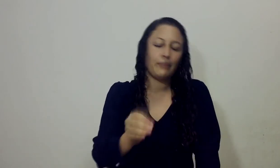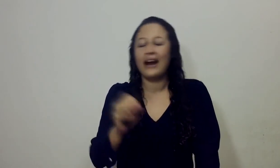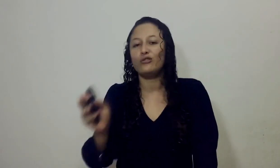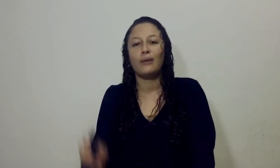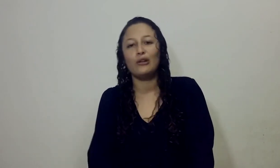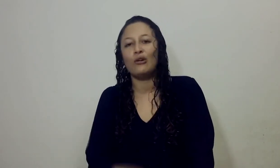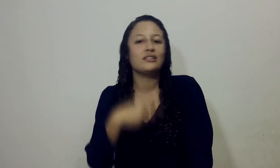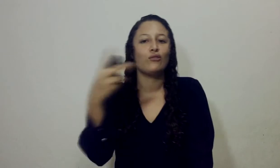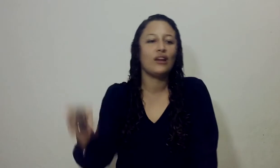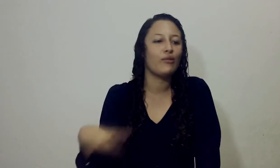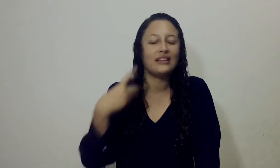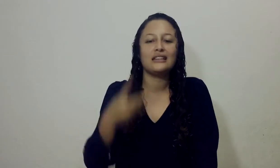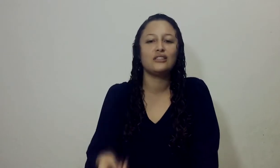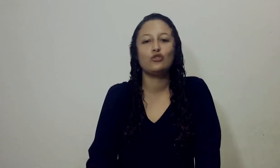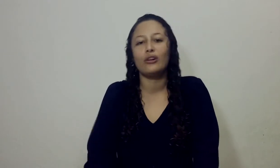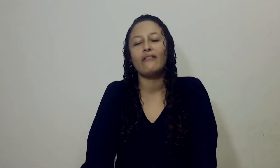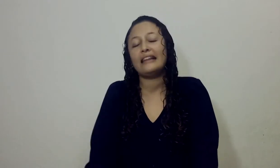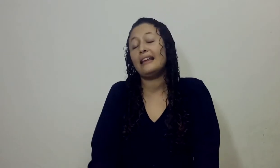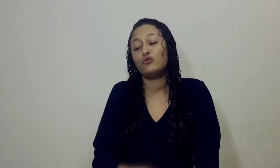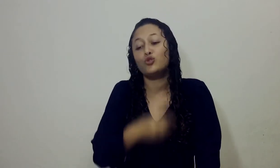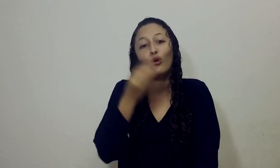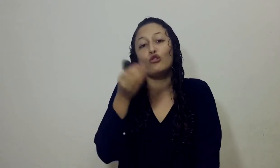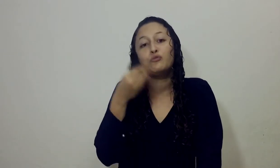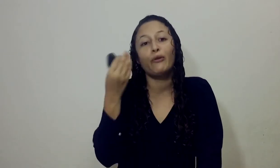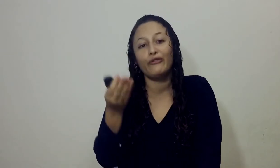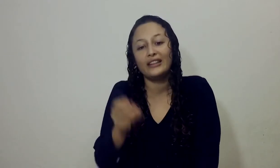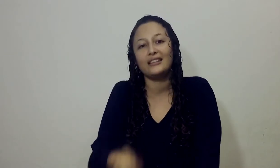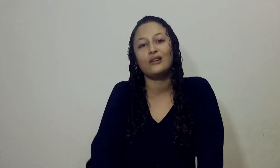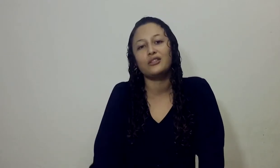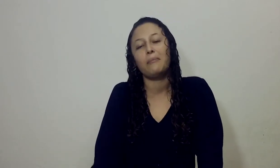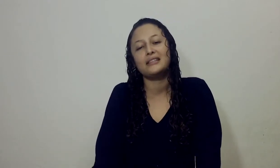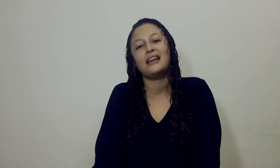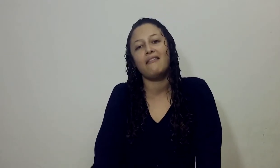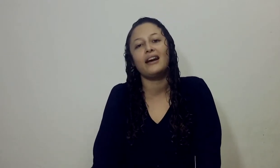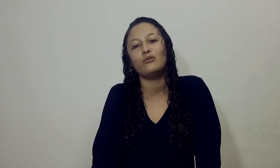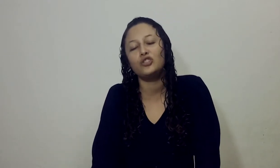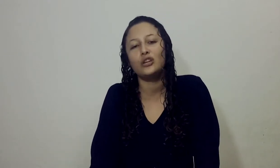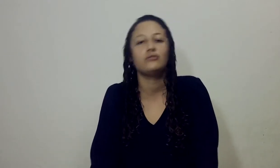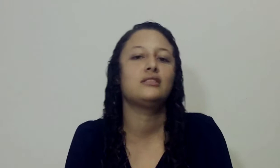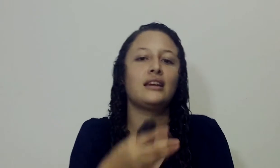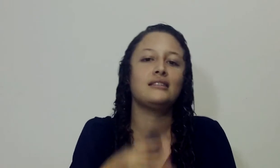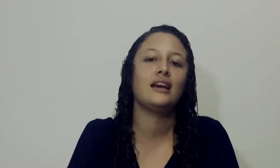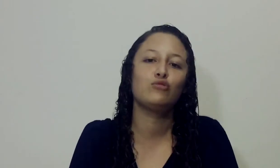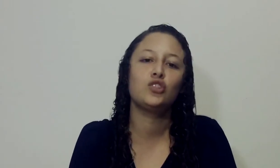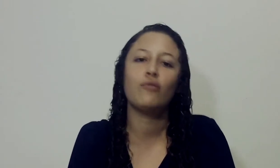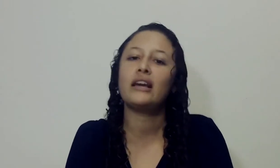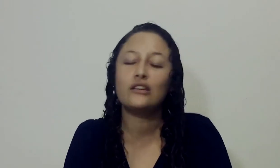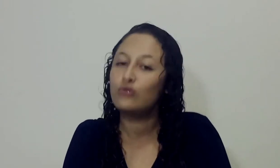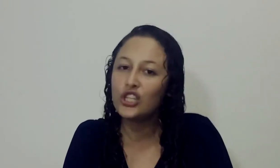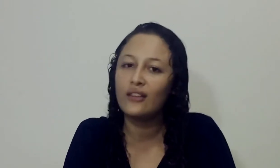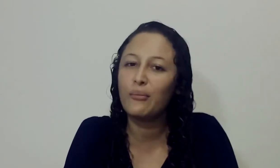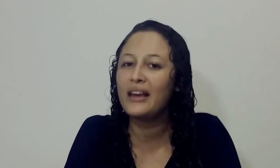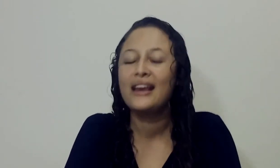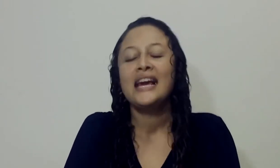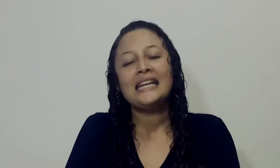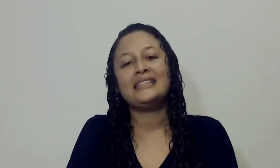pasa a primarios A menores A uno le cuentan esta historia De hecho es uno de los profetas De los que más se le hablan a los chicos Y sé que si hay un chico aquí